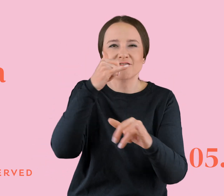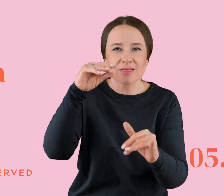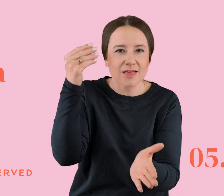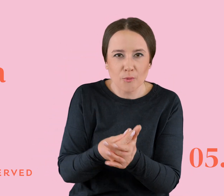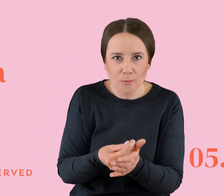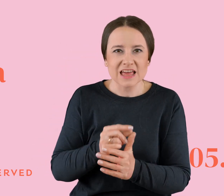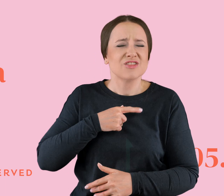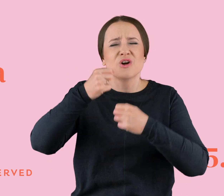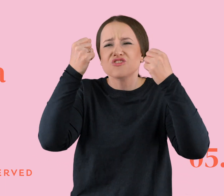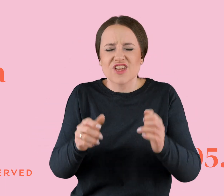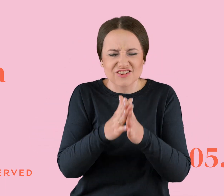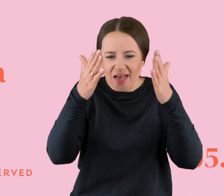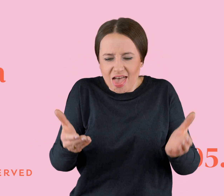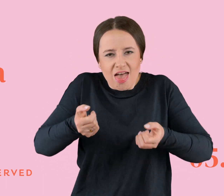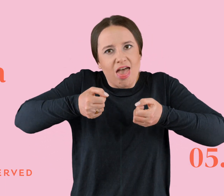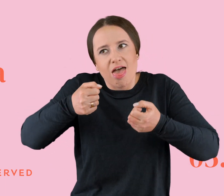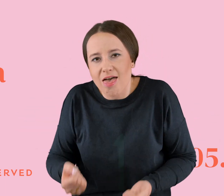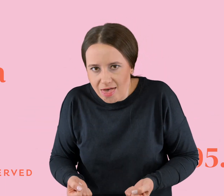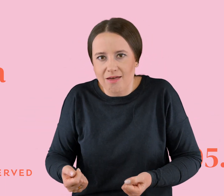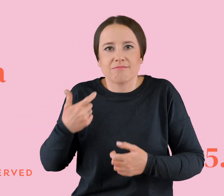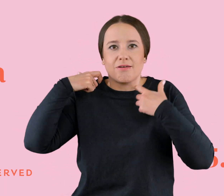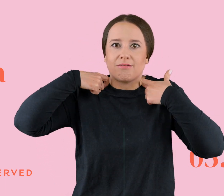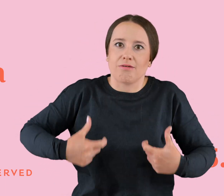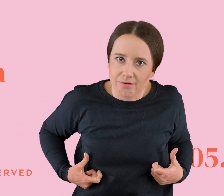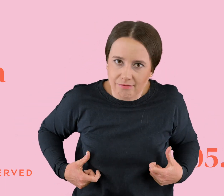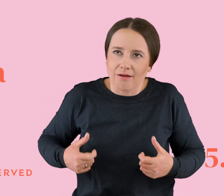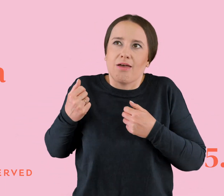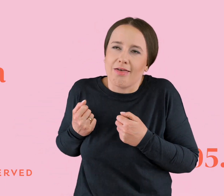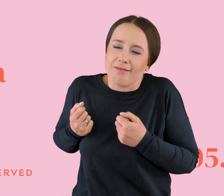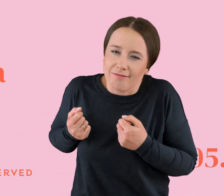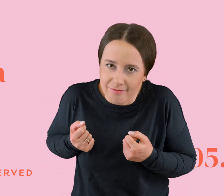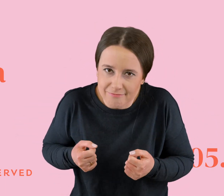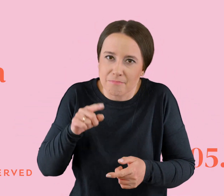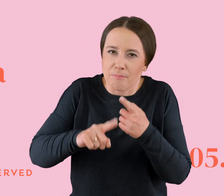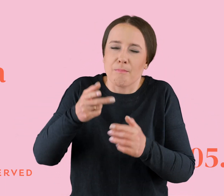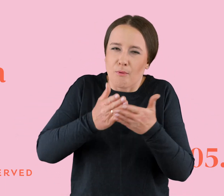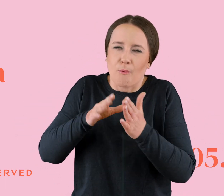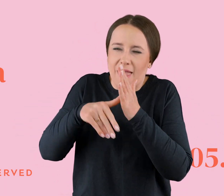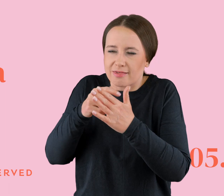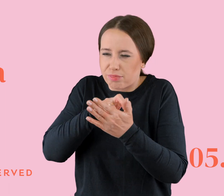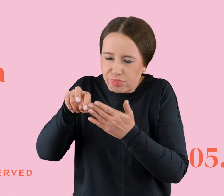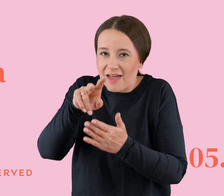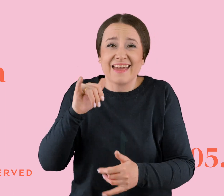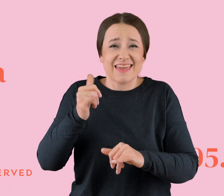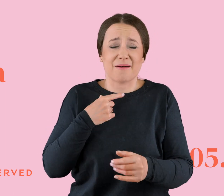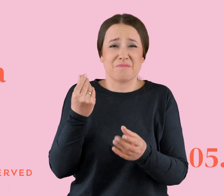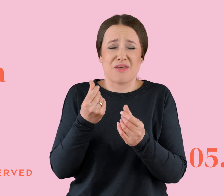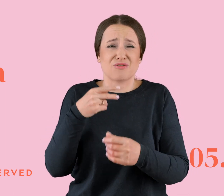No ciężki był on jak sam skurwesyn, Sięłam go na plecach przez pół miasta i po pracy, jak już mi się oczywiście skończył hajs na taksę, no bo chciałam mu